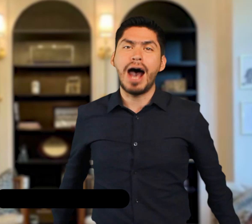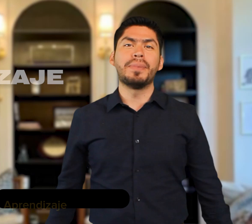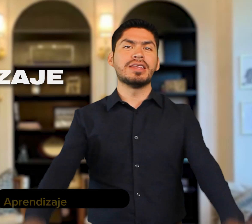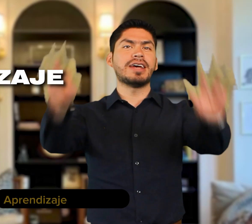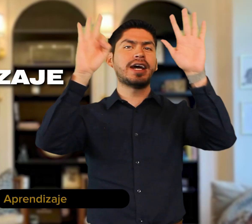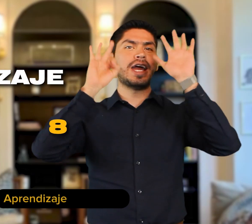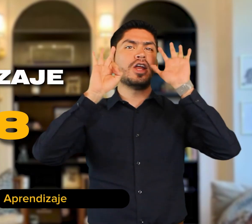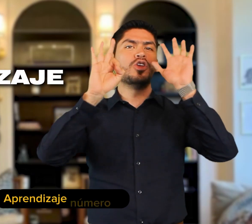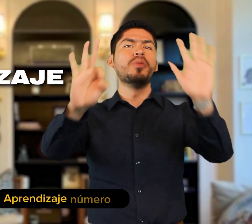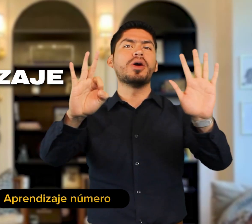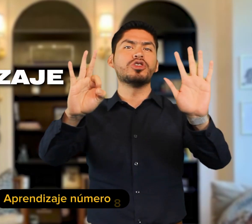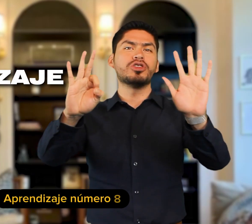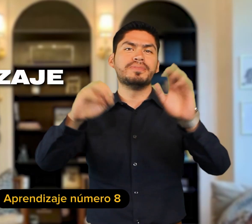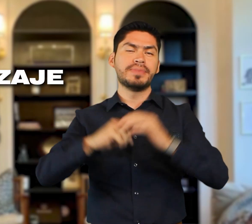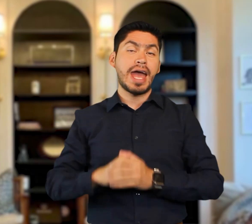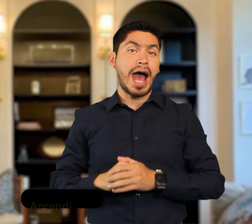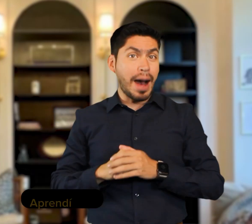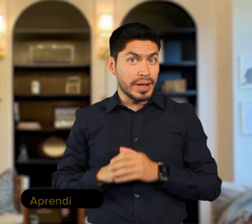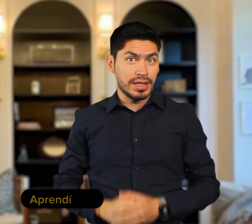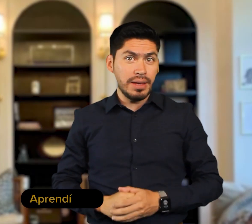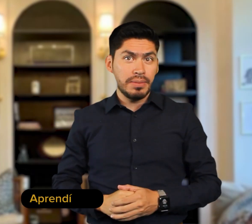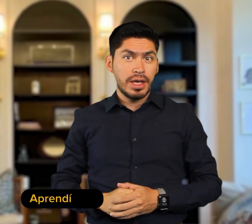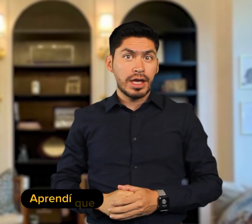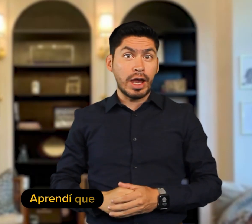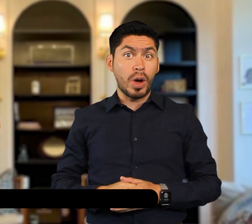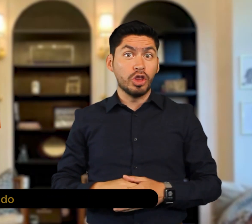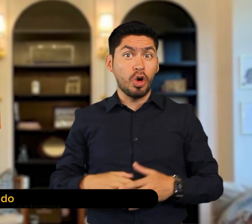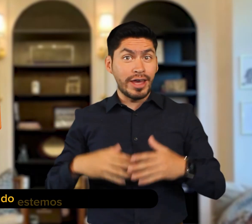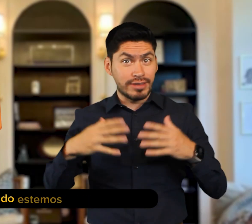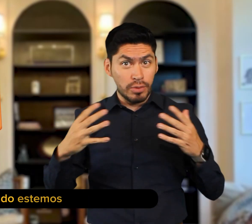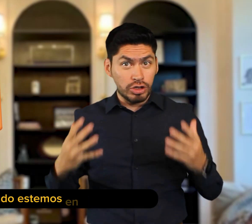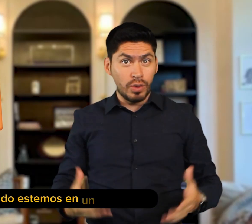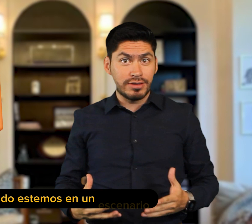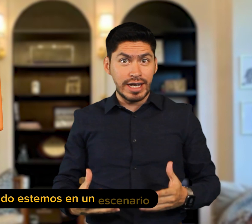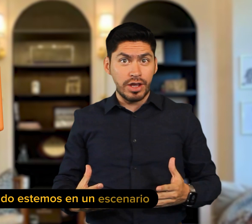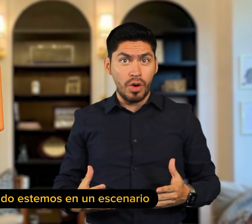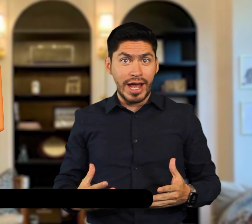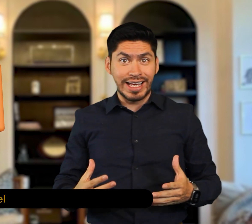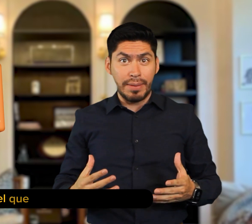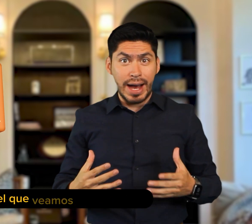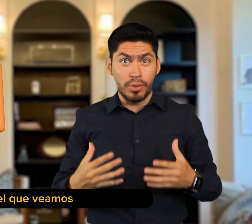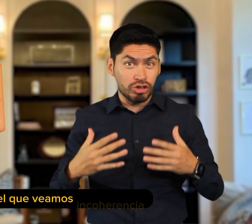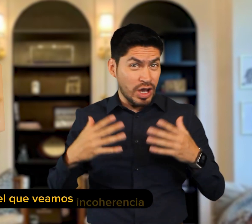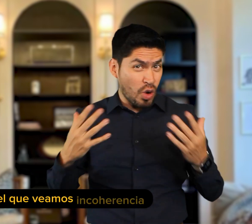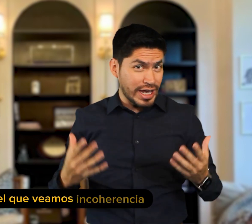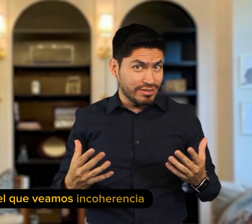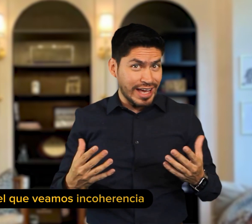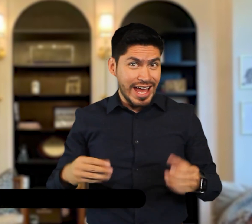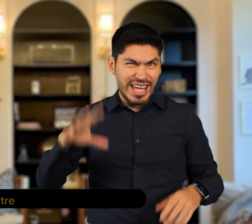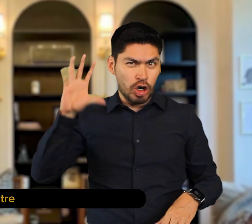Aprendizaje número 8 Aprendí que cuando estemos en un escenario en el que veamos incoherencia entre